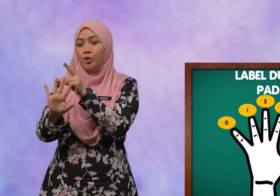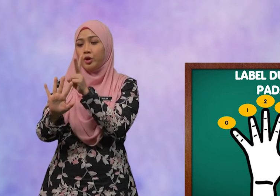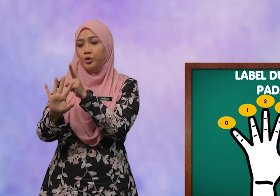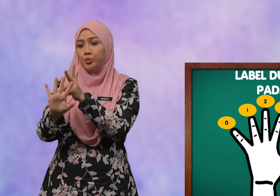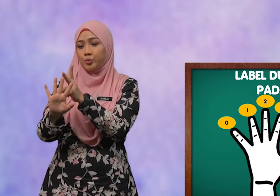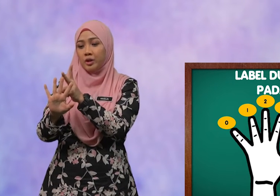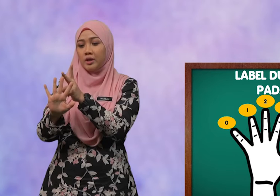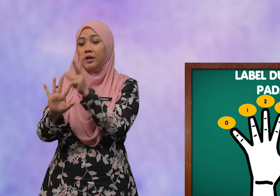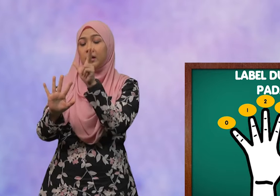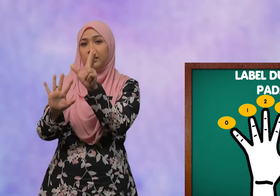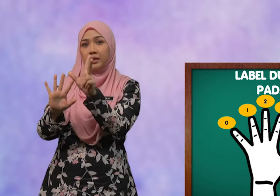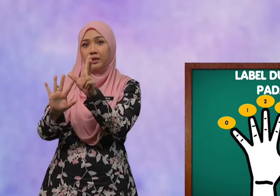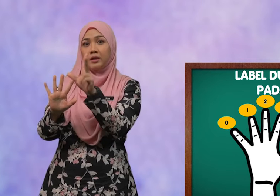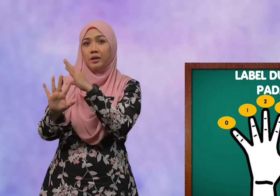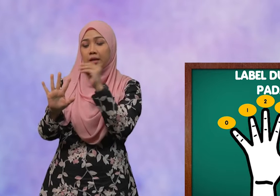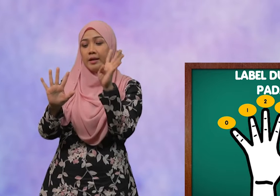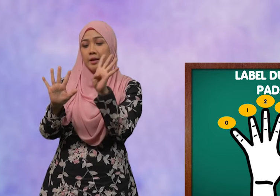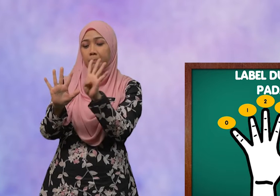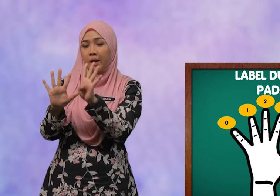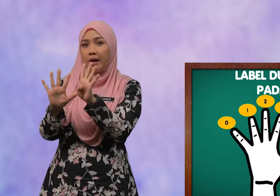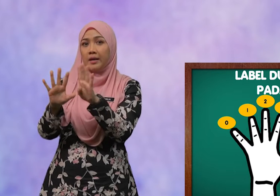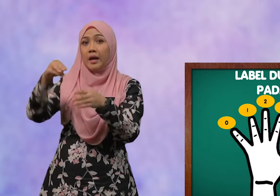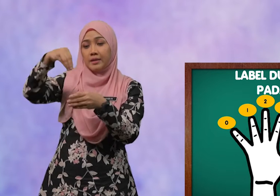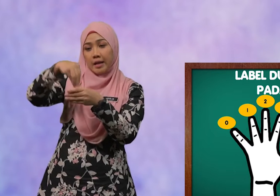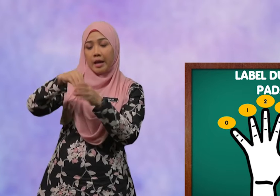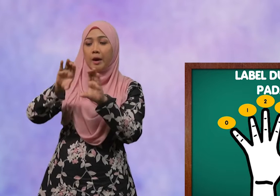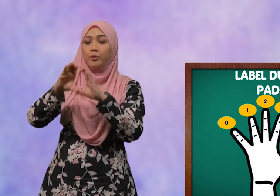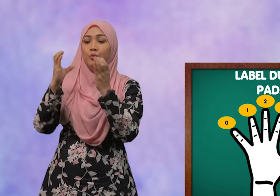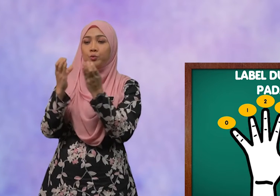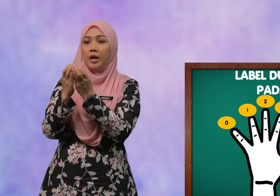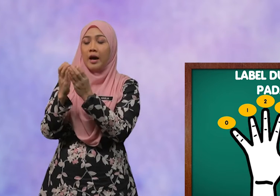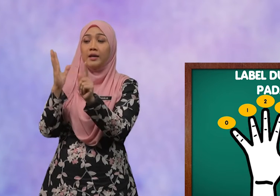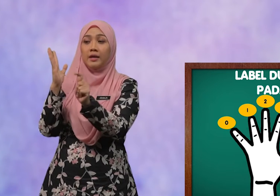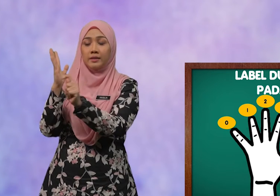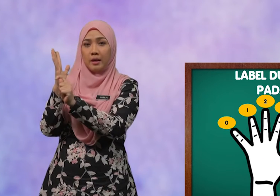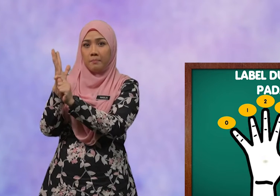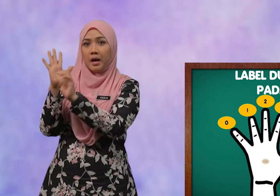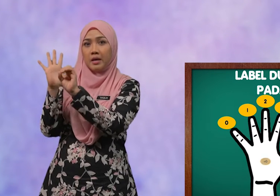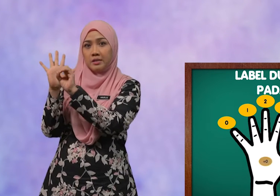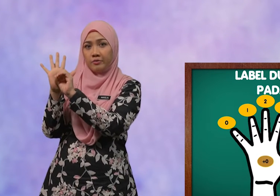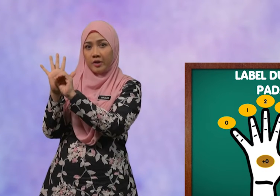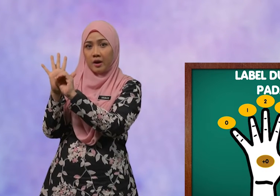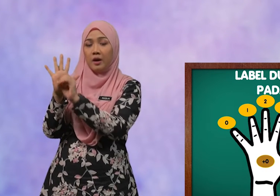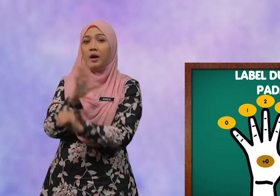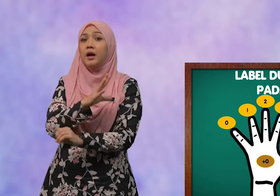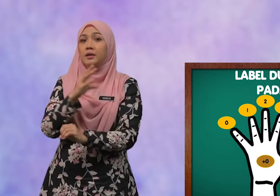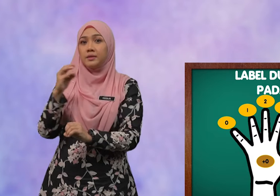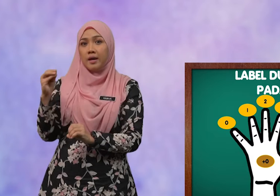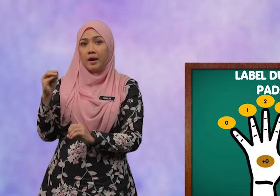Dua Tiga Dan Empat Dalam kumpulan Tambah sifar Dan